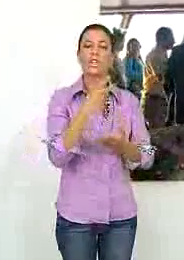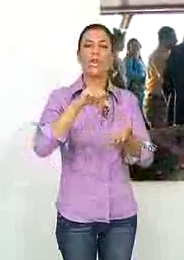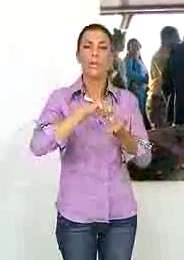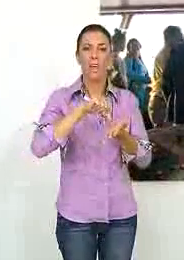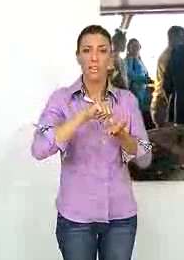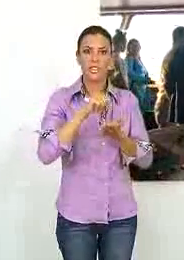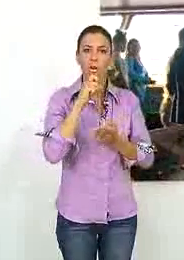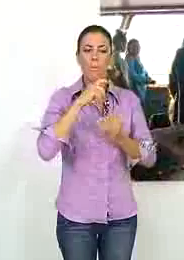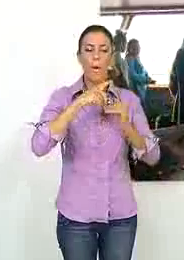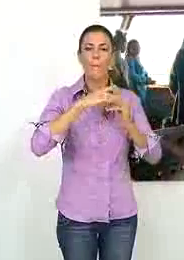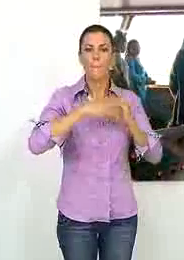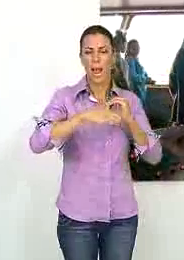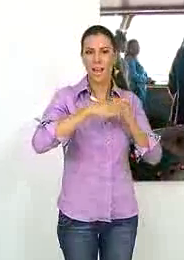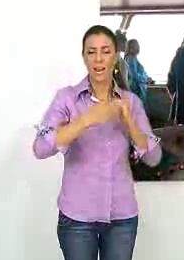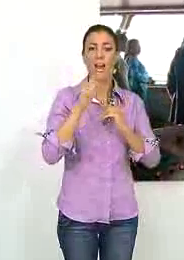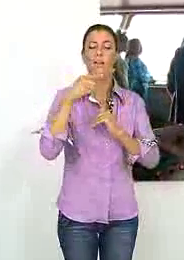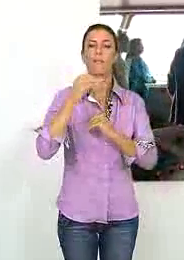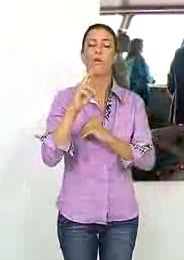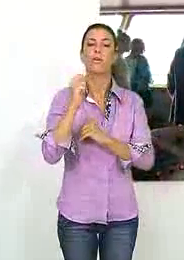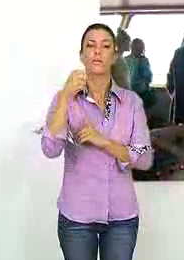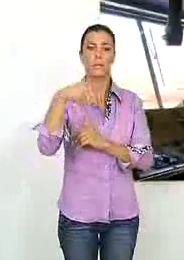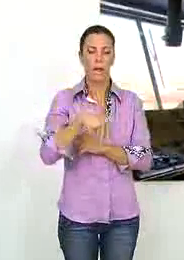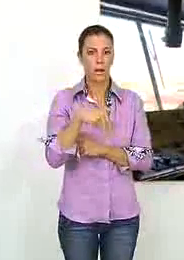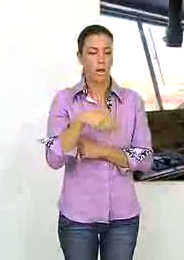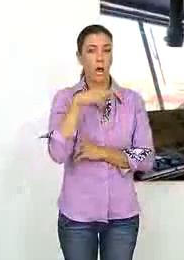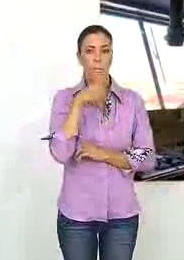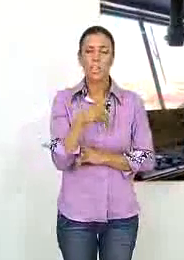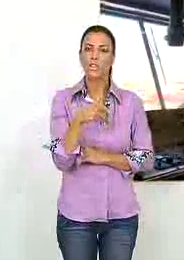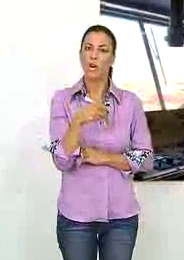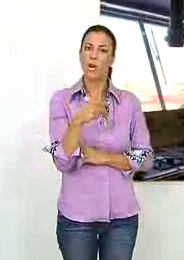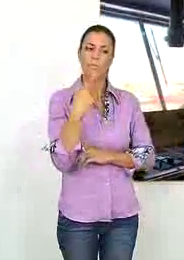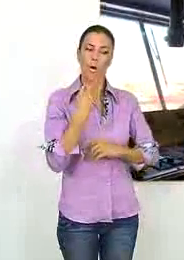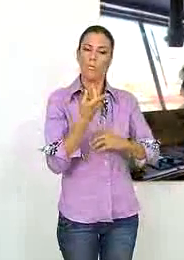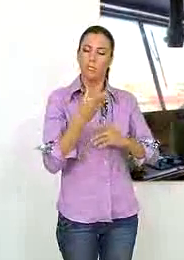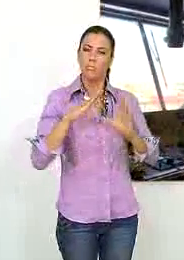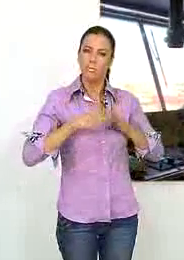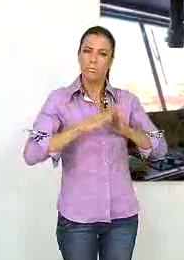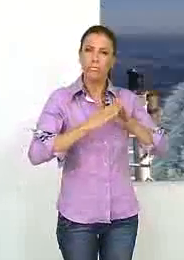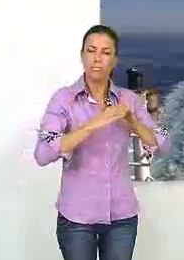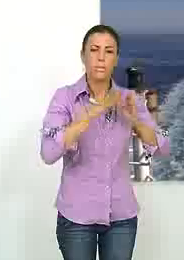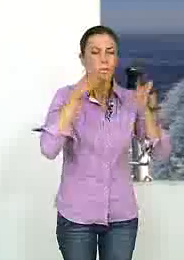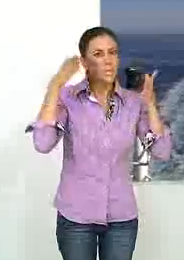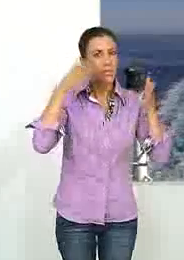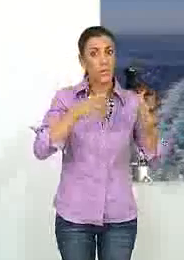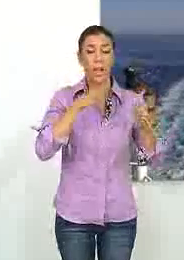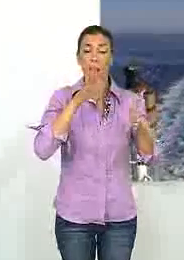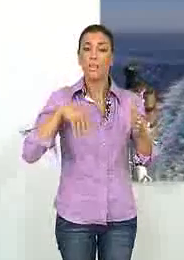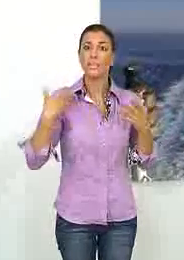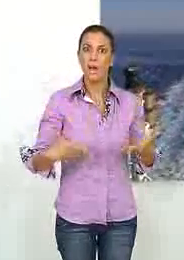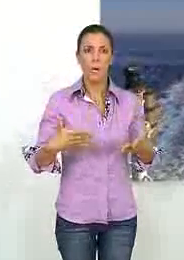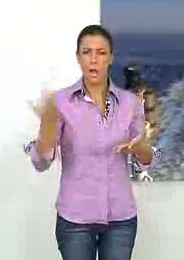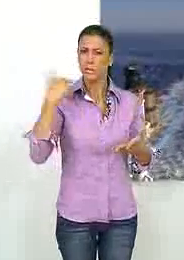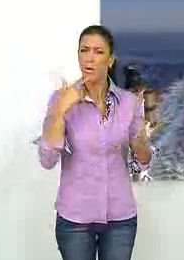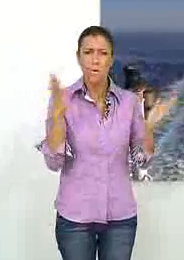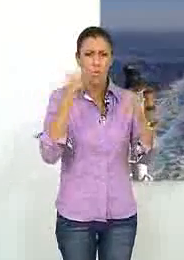través del mar de Albarán. La naviera Armas ha destinado un ferry para prestar el servicio que hasta ahora no